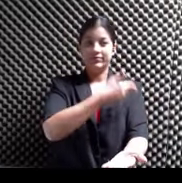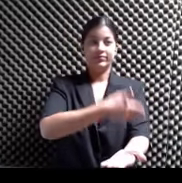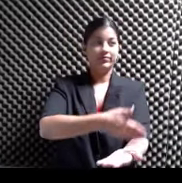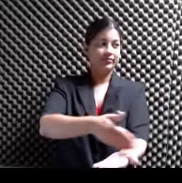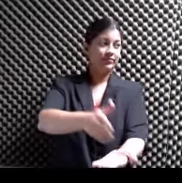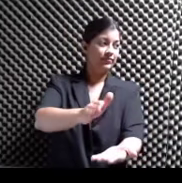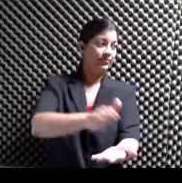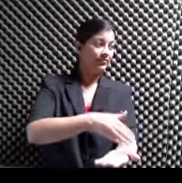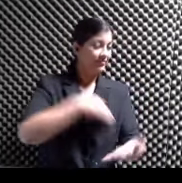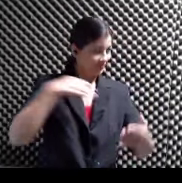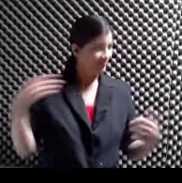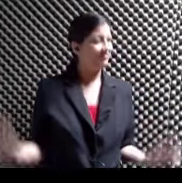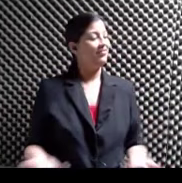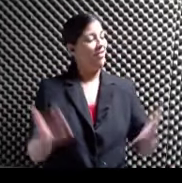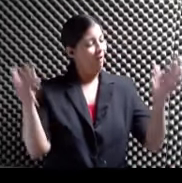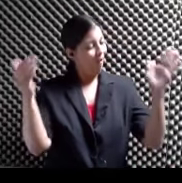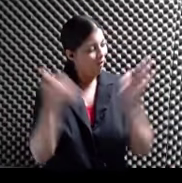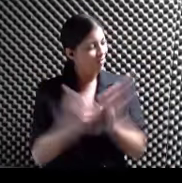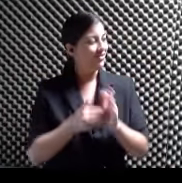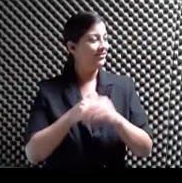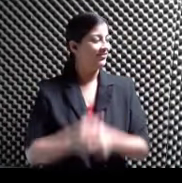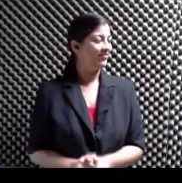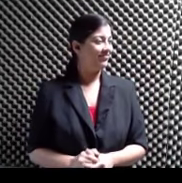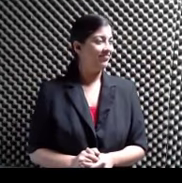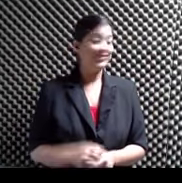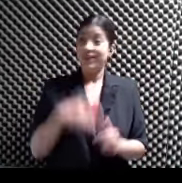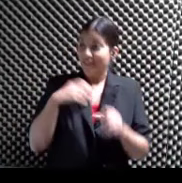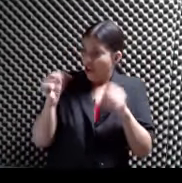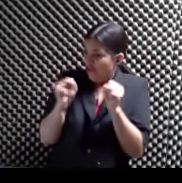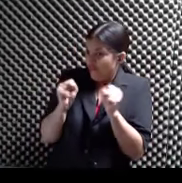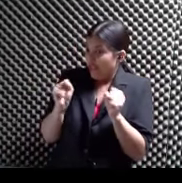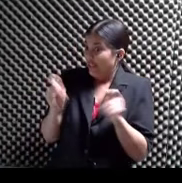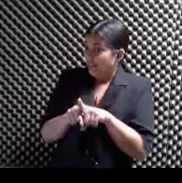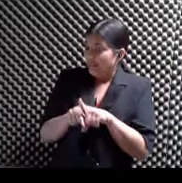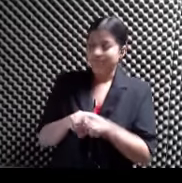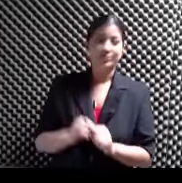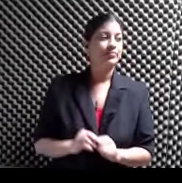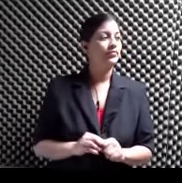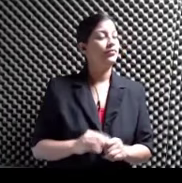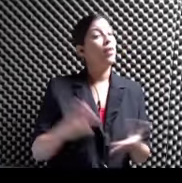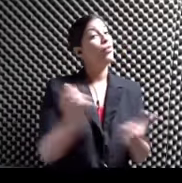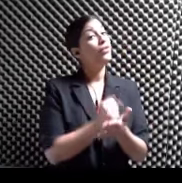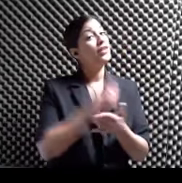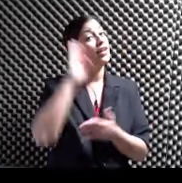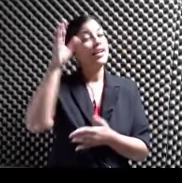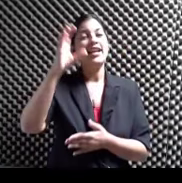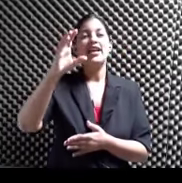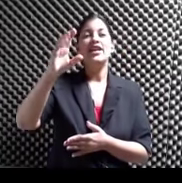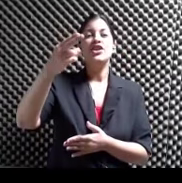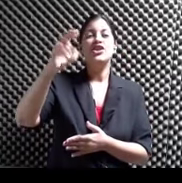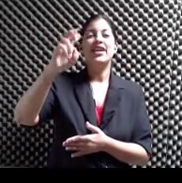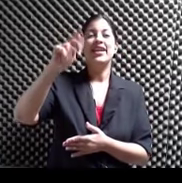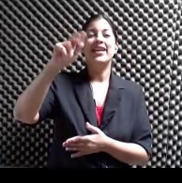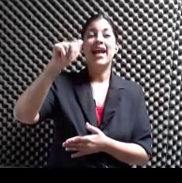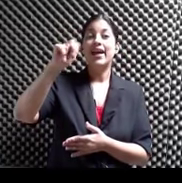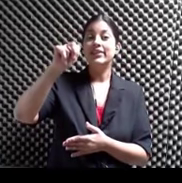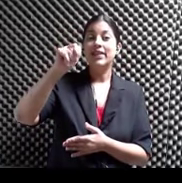Y aquí volvimos Uy Con ferió y todo ¿Sí? Sí Aprovechamos para darle Un saludito a Shenan Martínez Por supuesto Bendito sí Que estamos recordando aquí